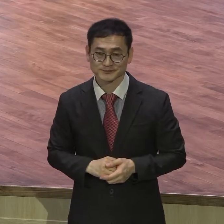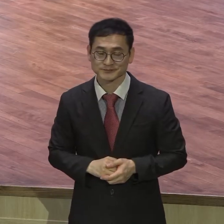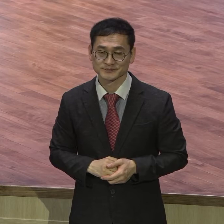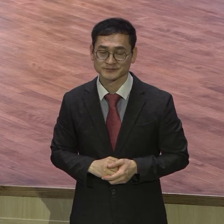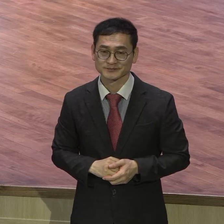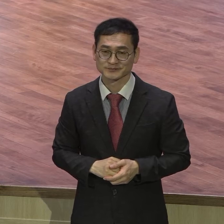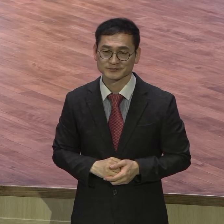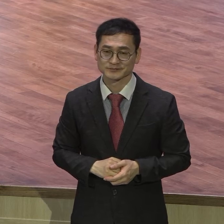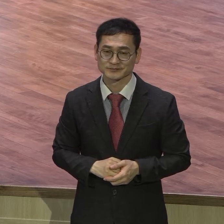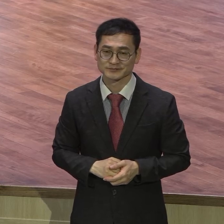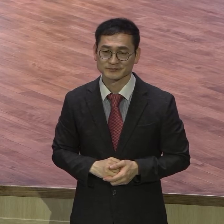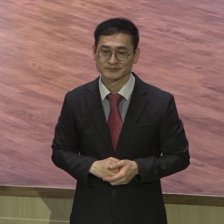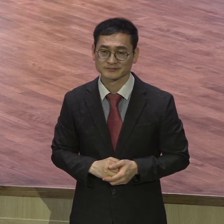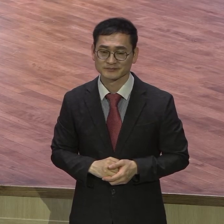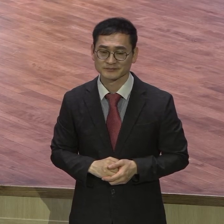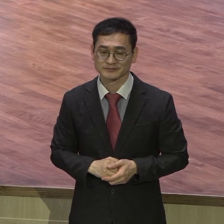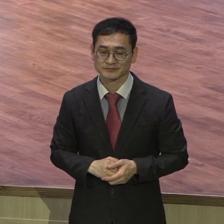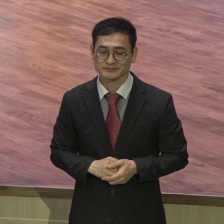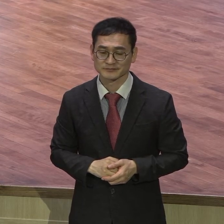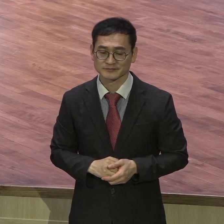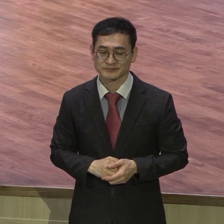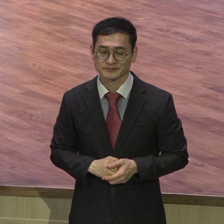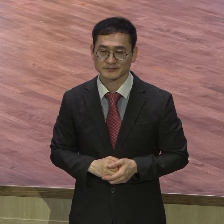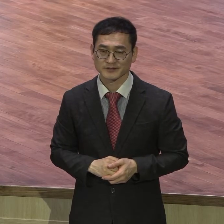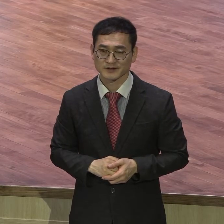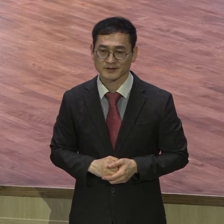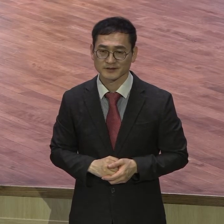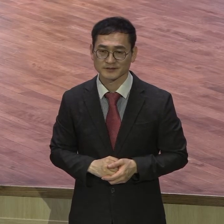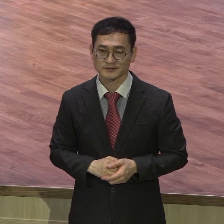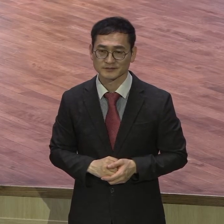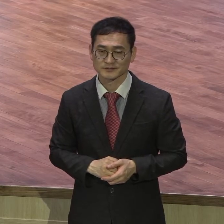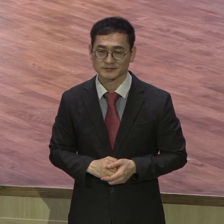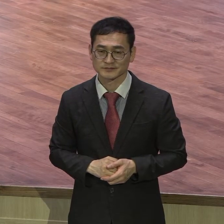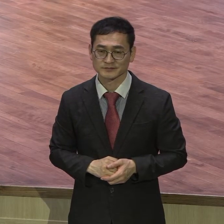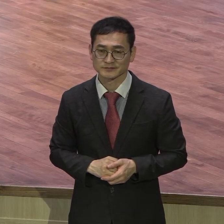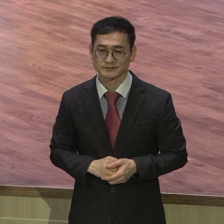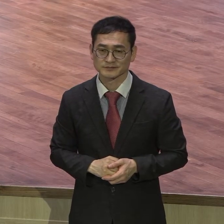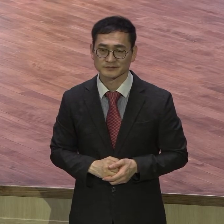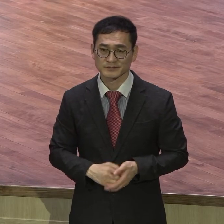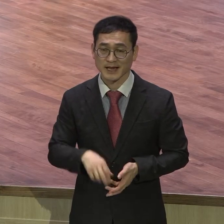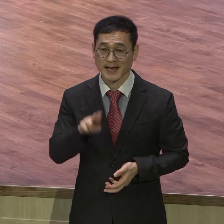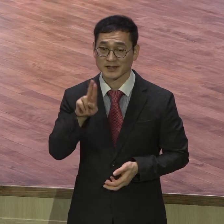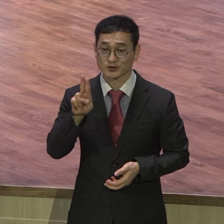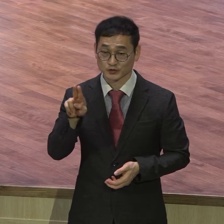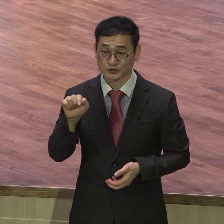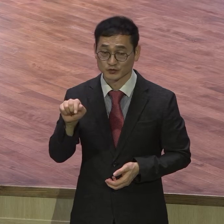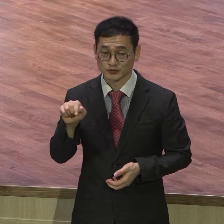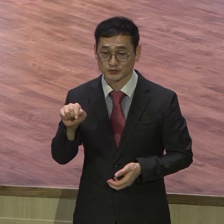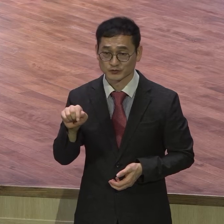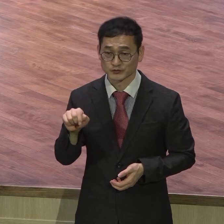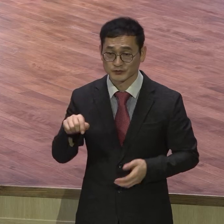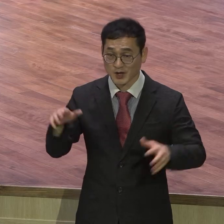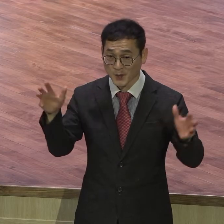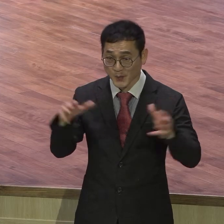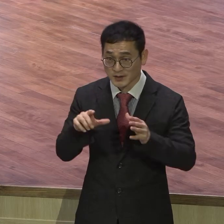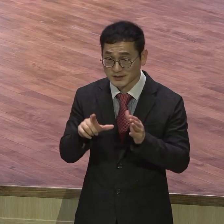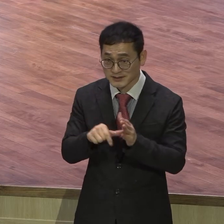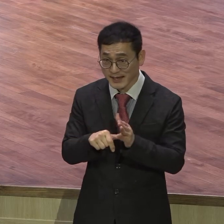명밖에 안 돼 중직자는 좀 몇 비면 되는데 알류 제가 총장이잖아요 오늘 내가 딱 보니까 52명 됐는데